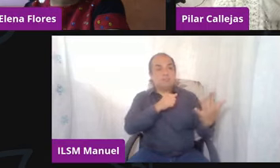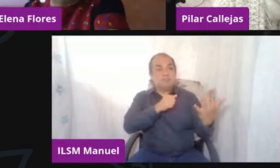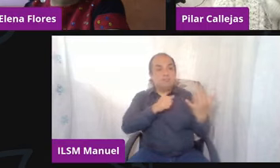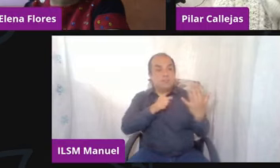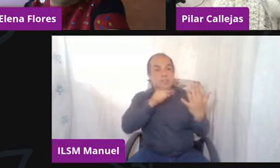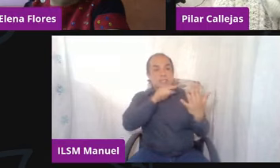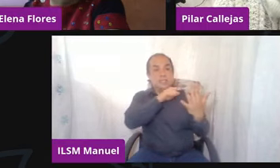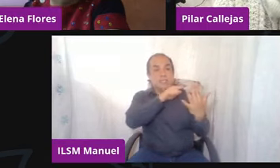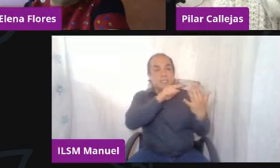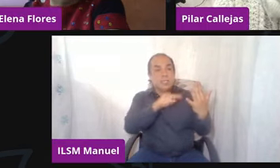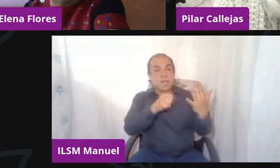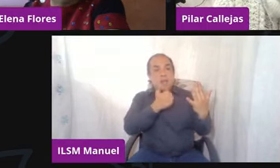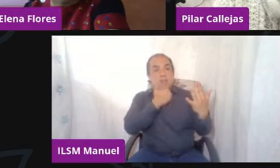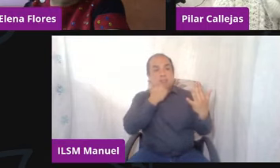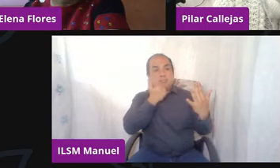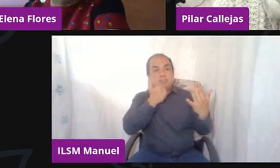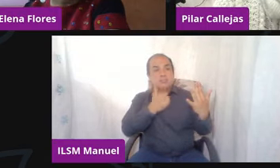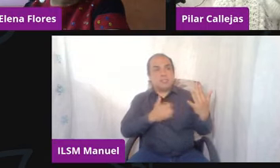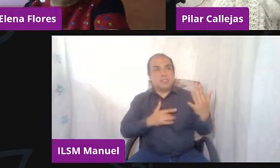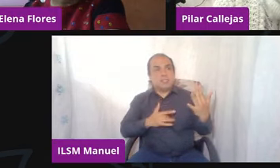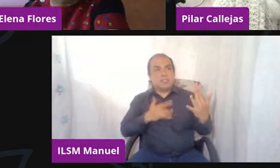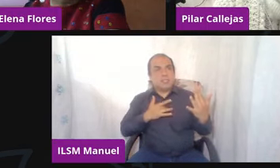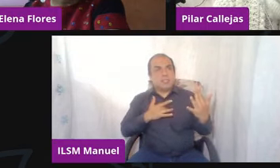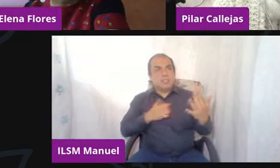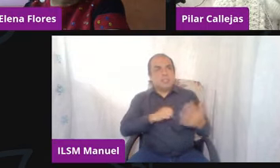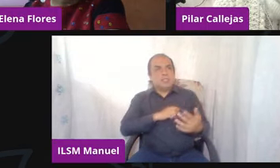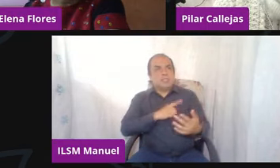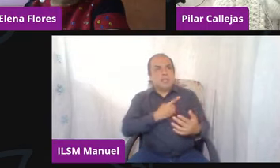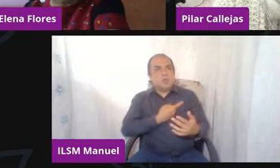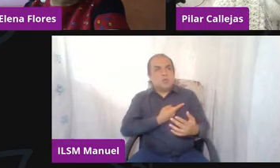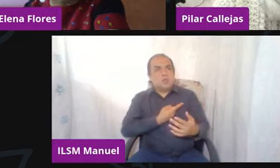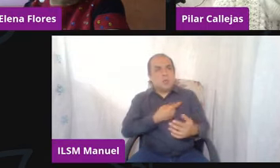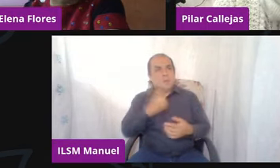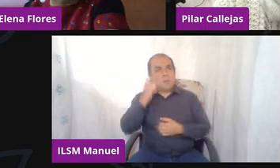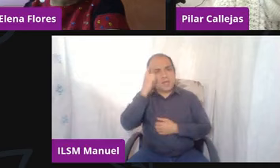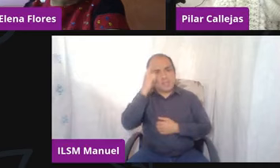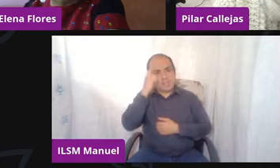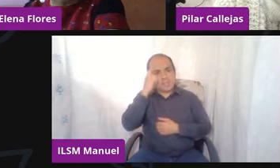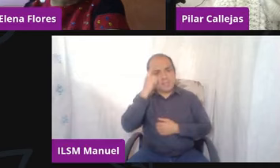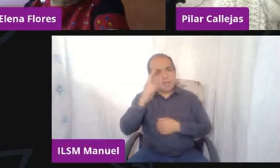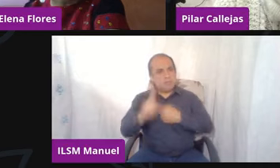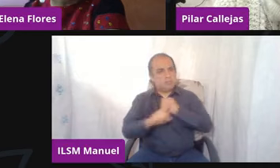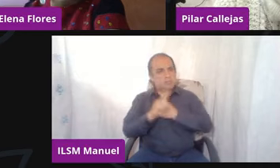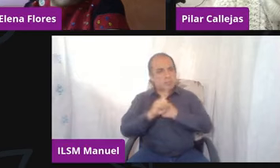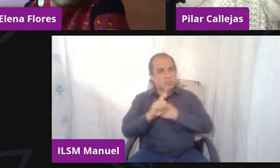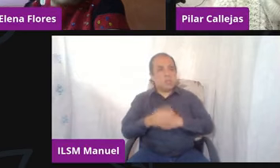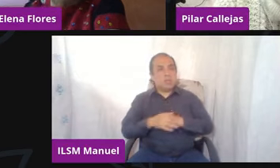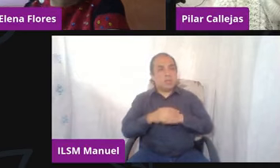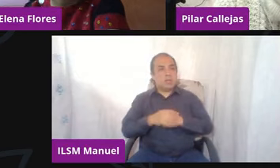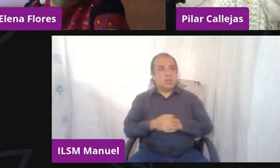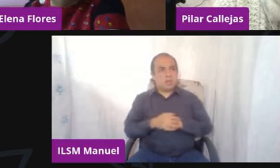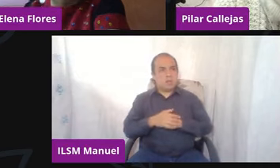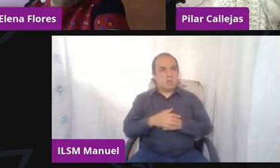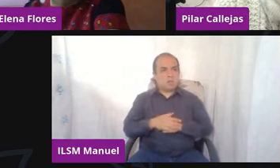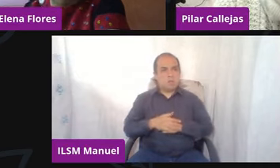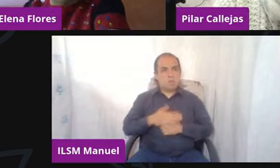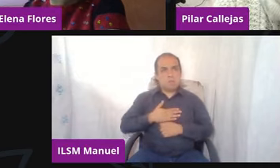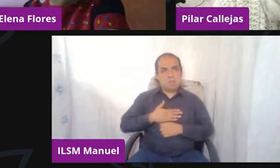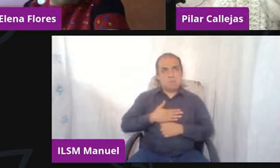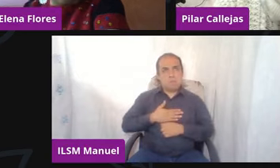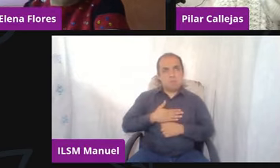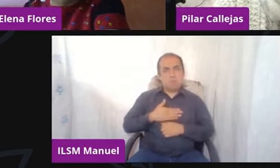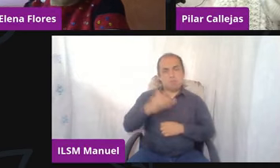mental, creo que vale la pena que las escuelas tengan un algoritmo, ¿no?